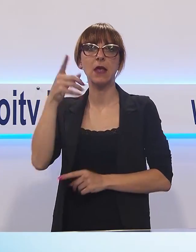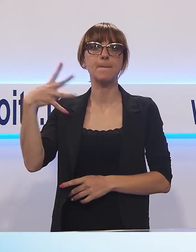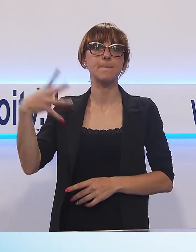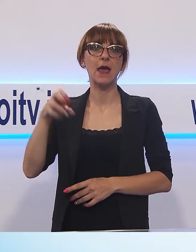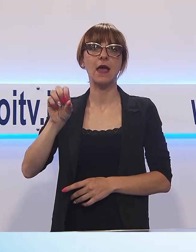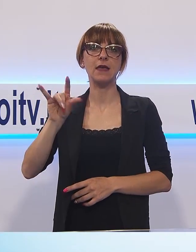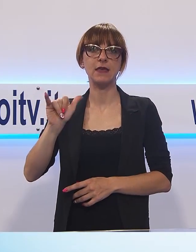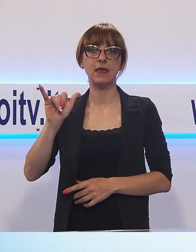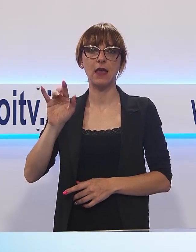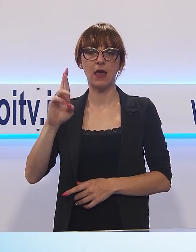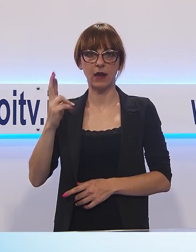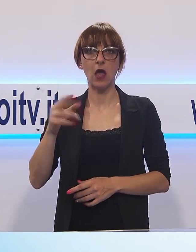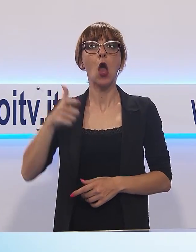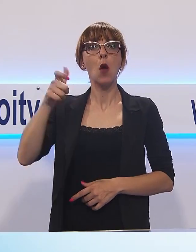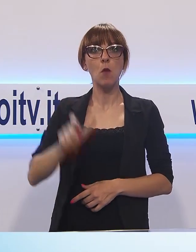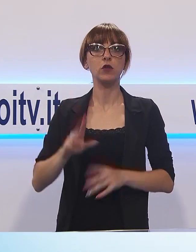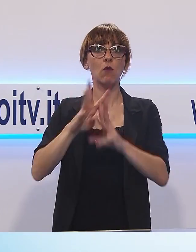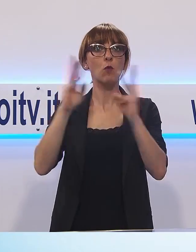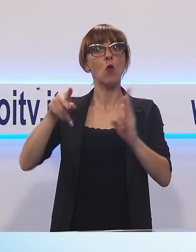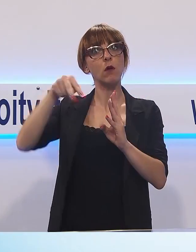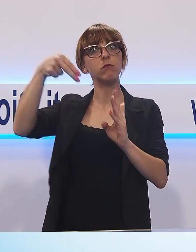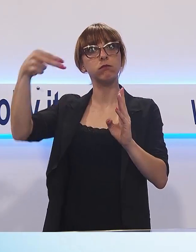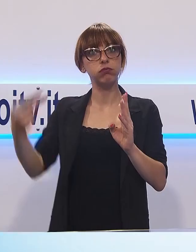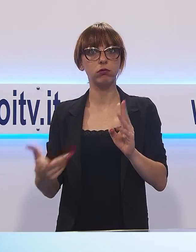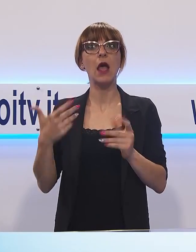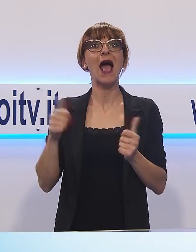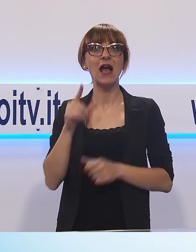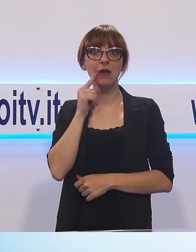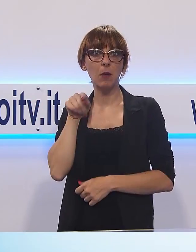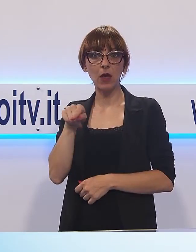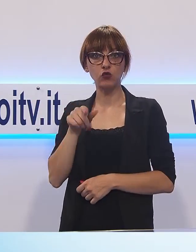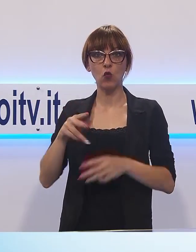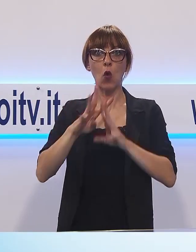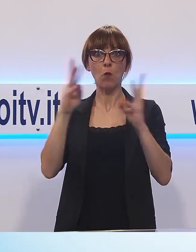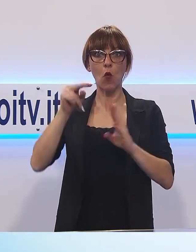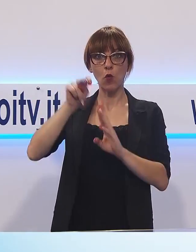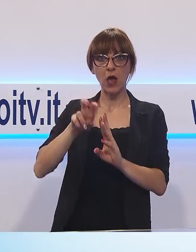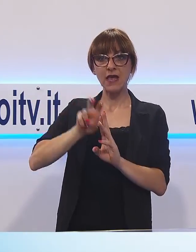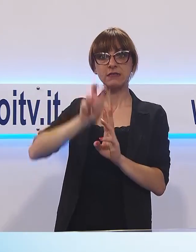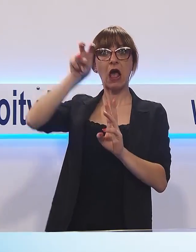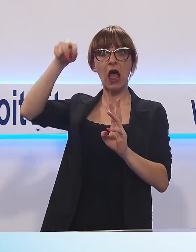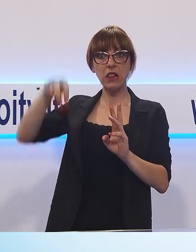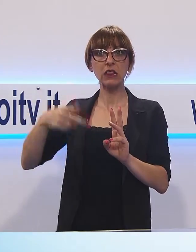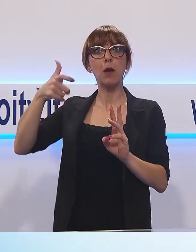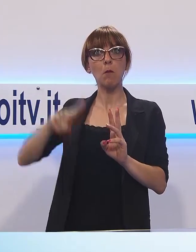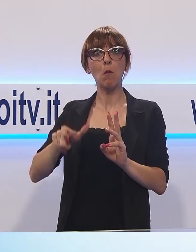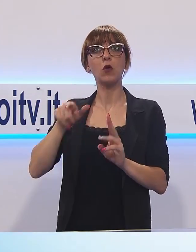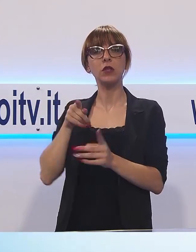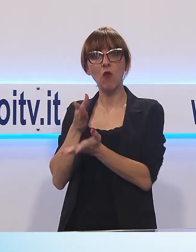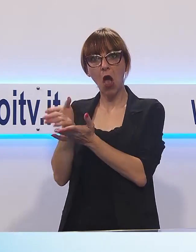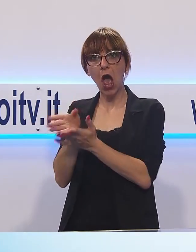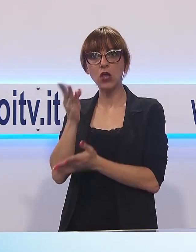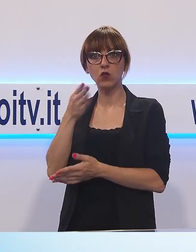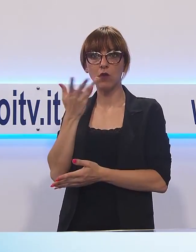urbane di Lucca. Ricoverato, ma all'ospedale San Luca, anche il padre, che è saltato giù dalle mura per soccorrere subito il piccolo. L